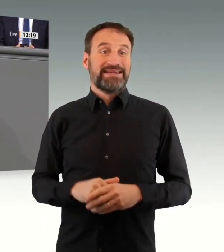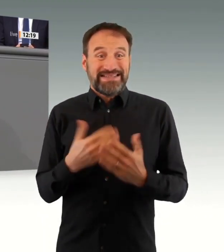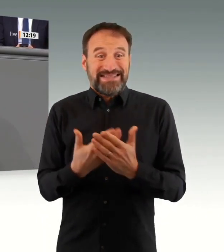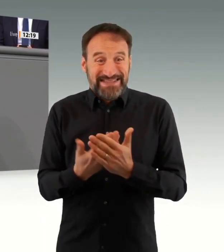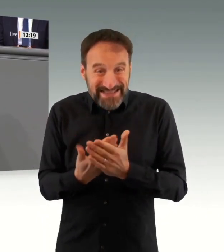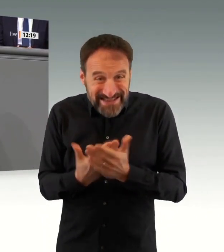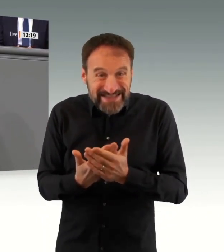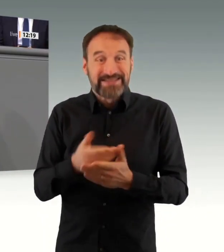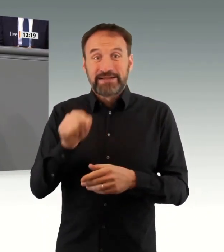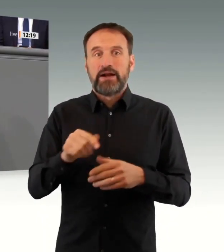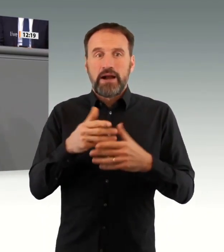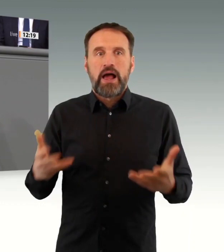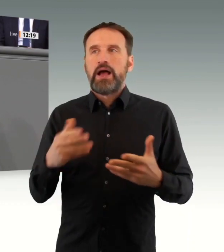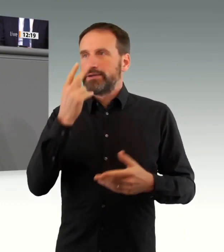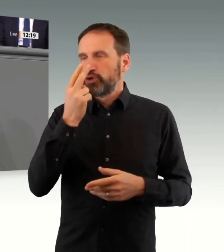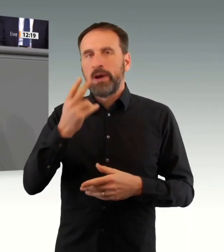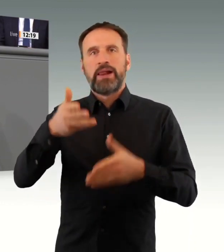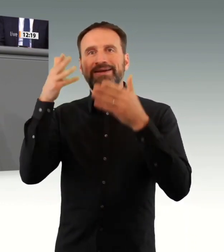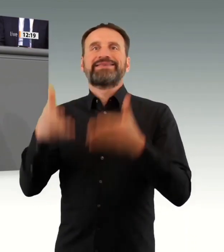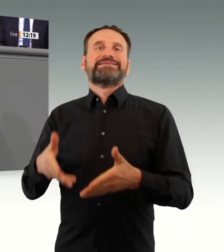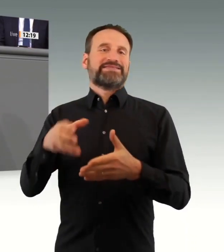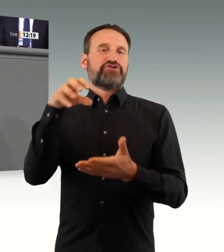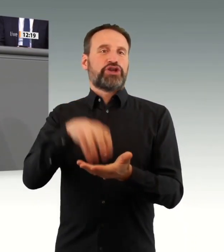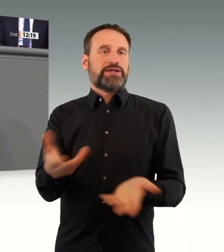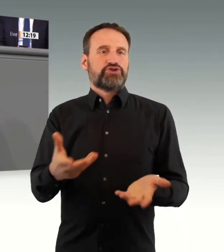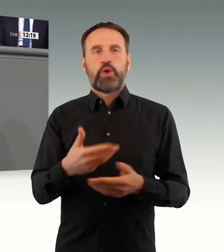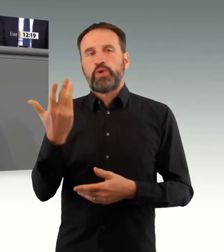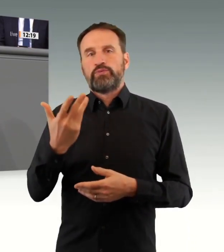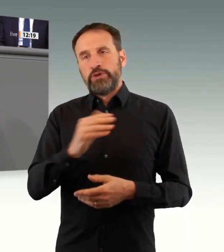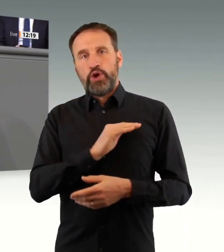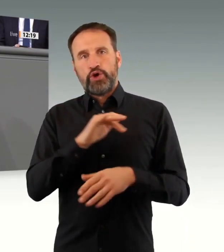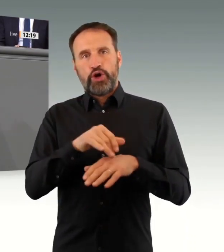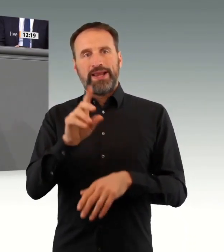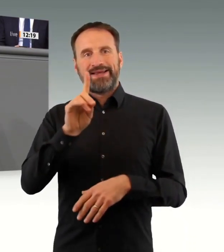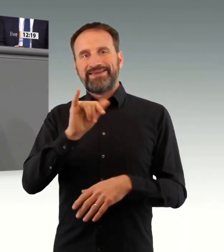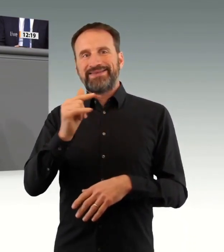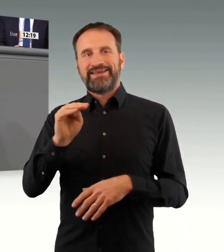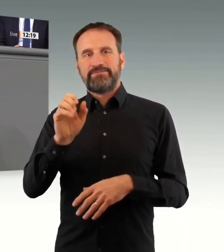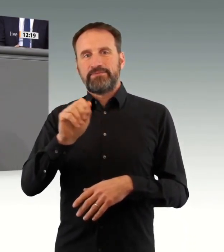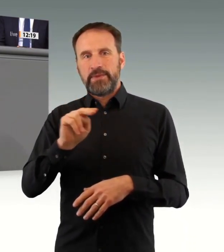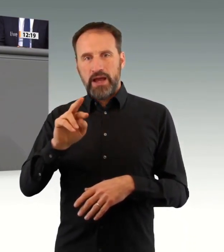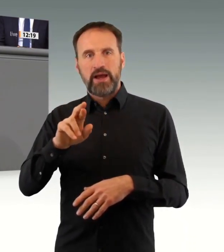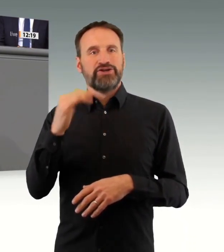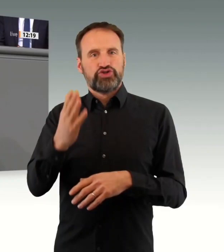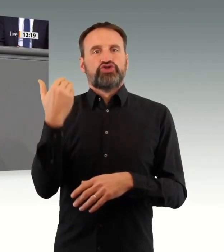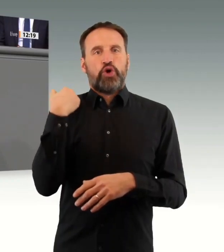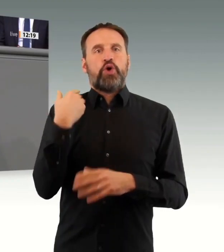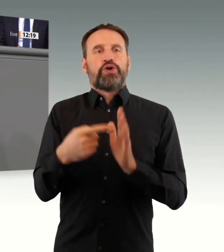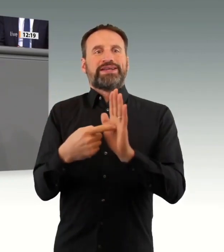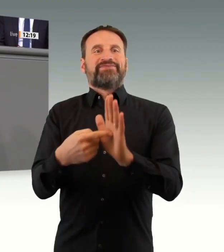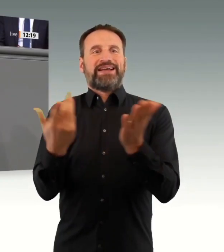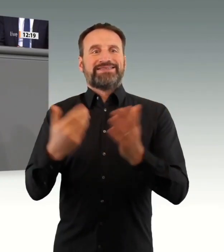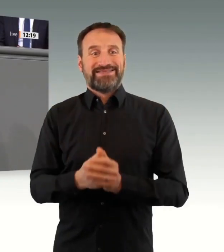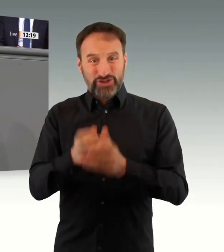anderen Gründen im Krankenhaus befinden, beispielsweise wegen einer Krebs-OP, wegen einer Herz-Kreislauf-Erkrankung oder